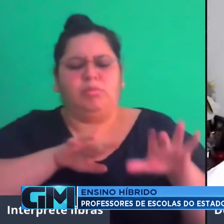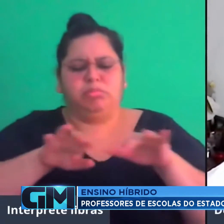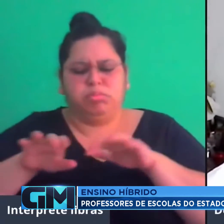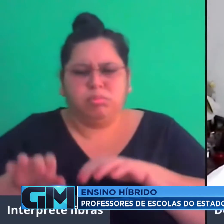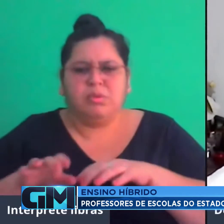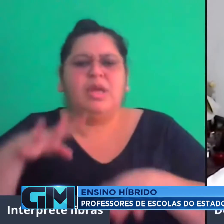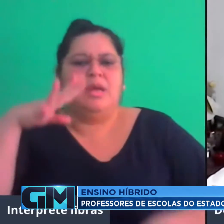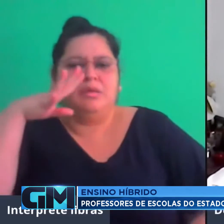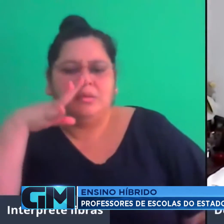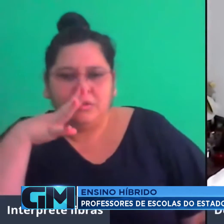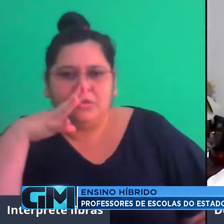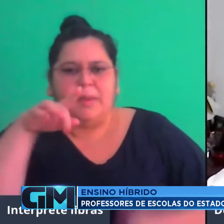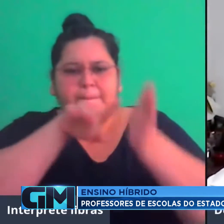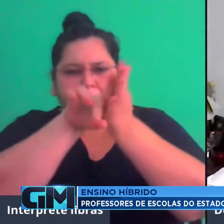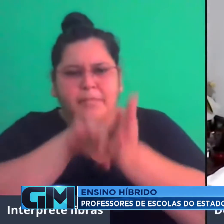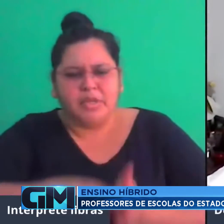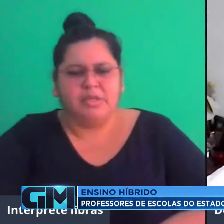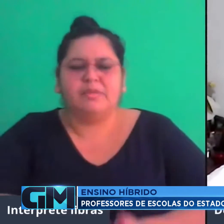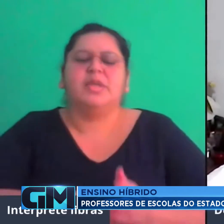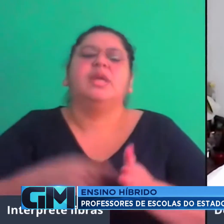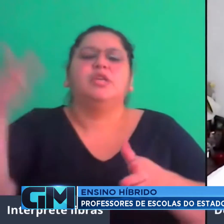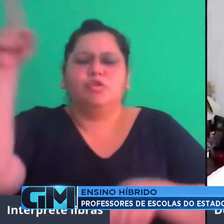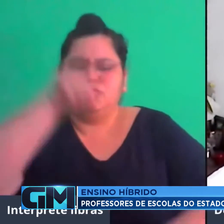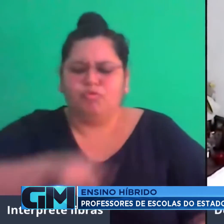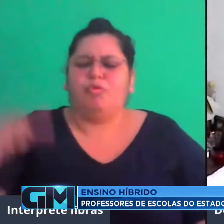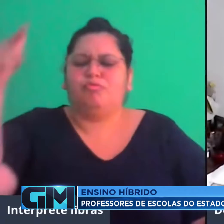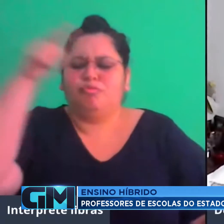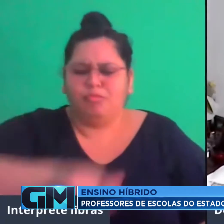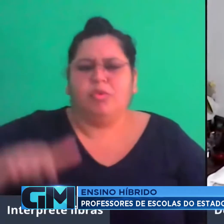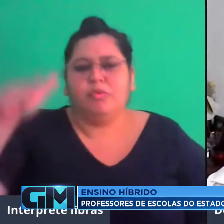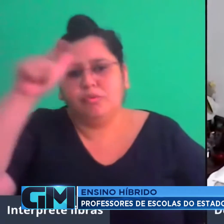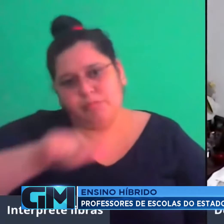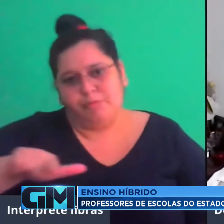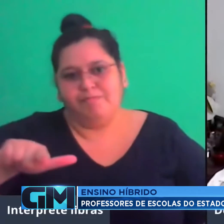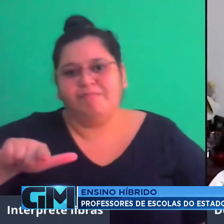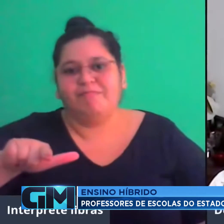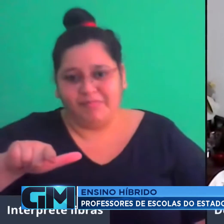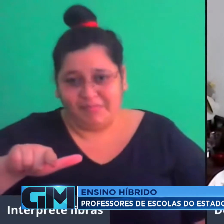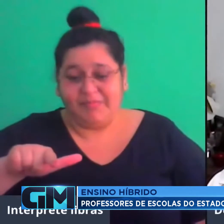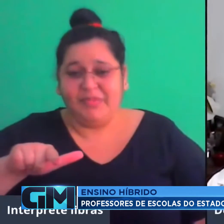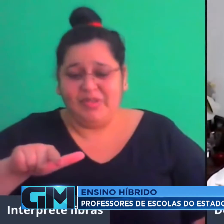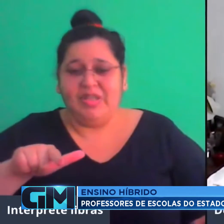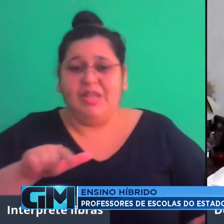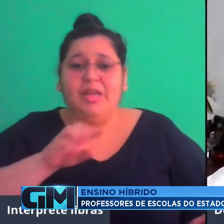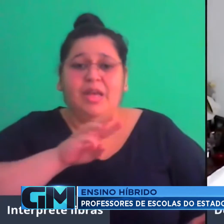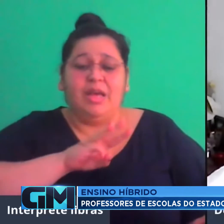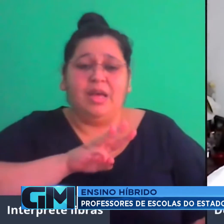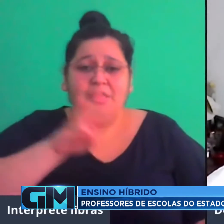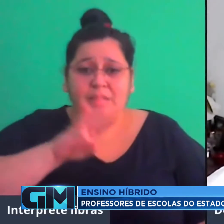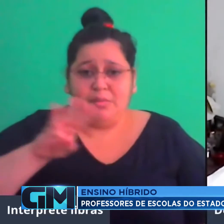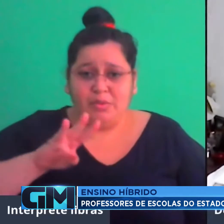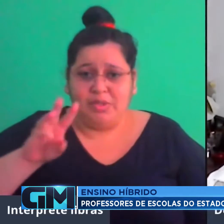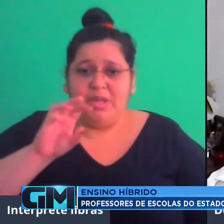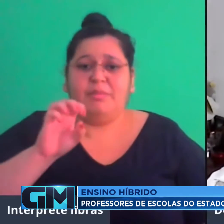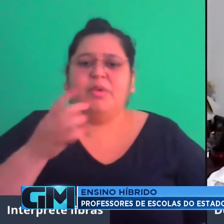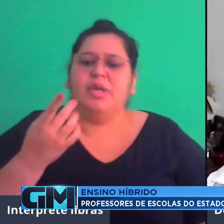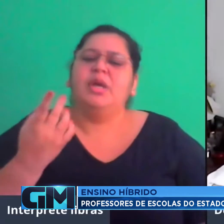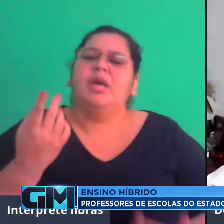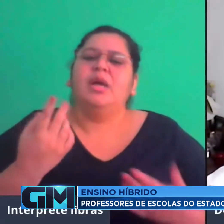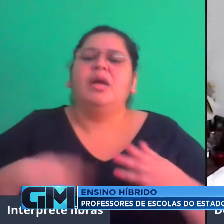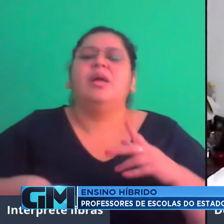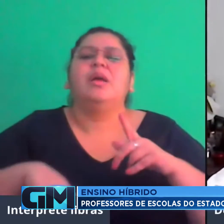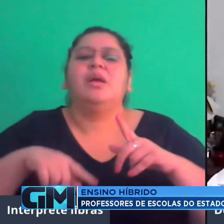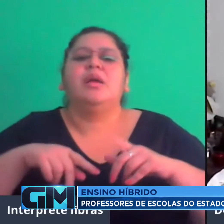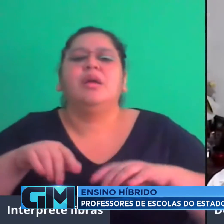assistir, ver quantas vezes forem necessárias. A plataforma Eduque também foi uma ferramenta que nós